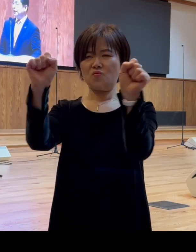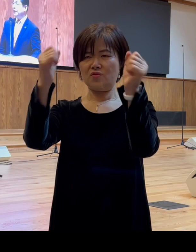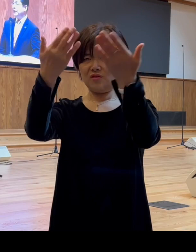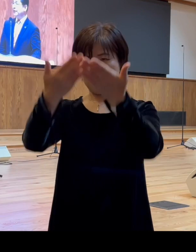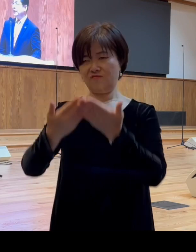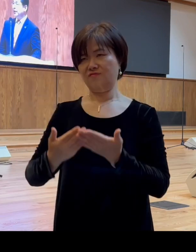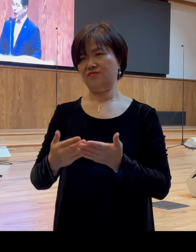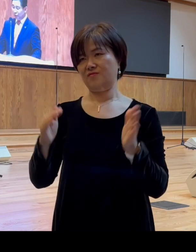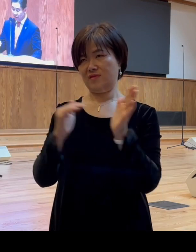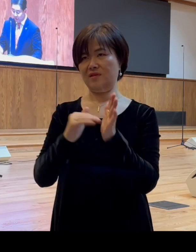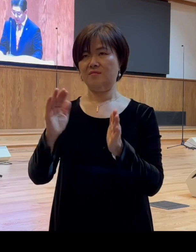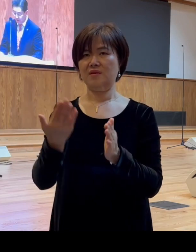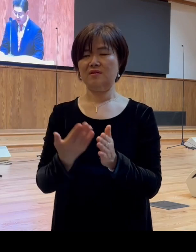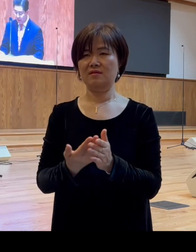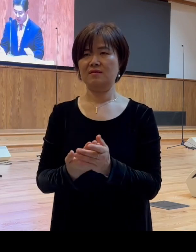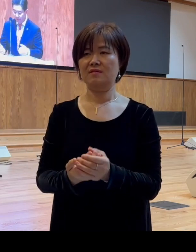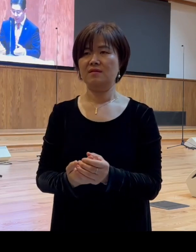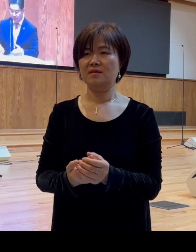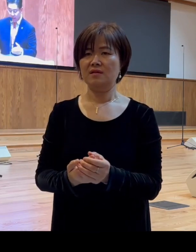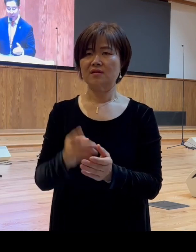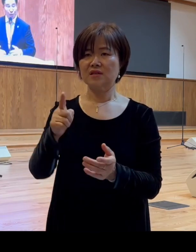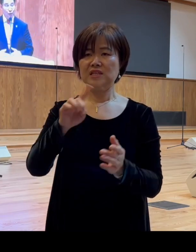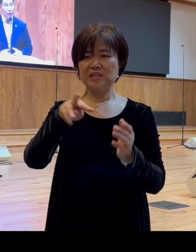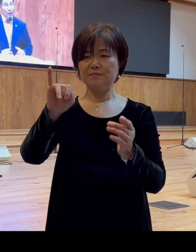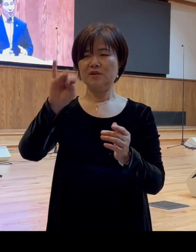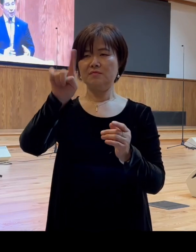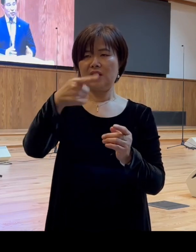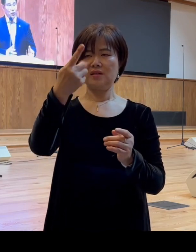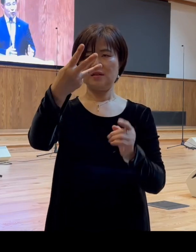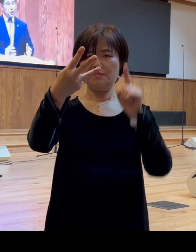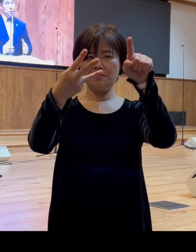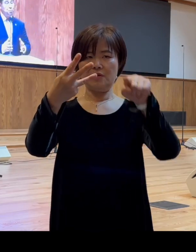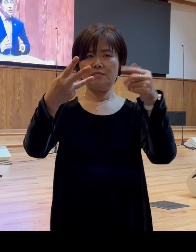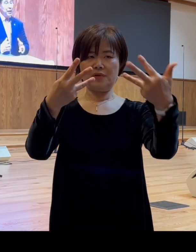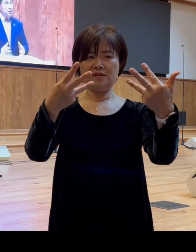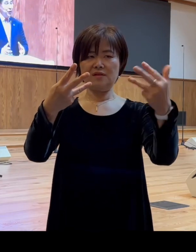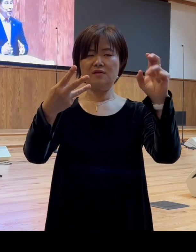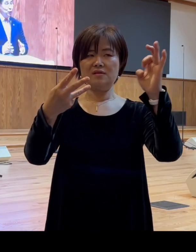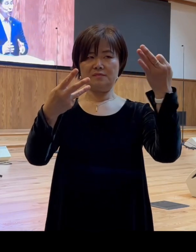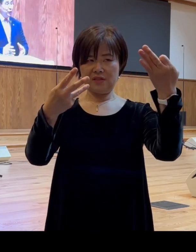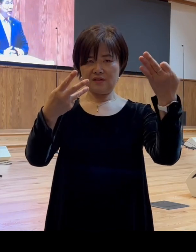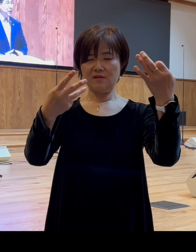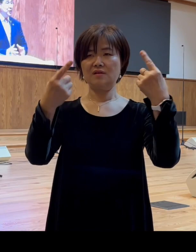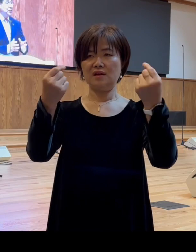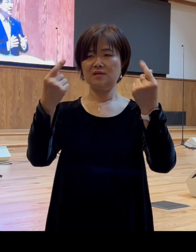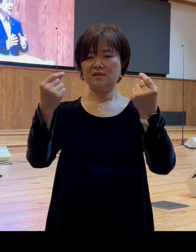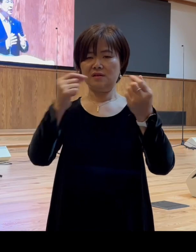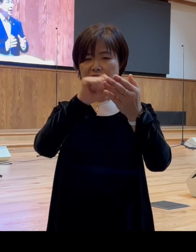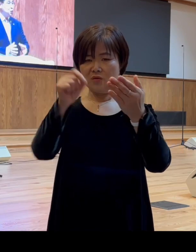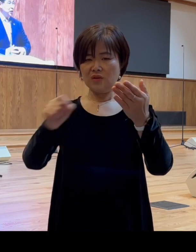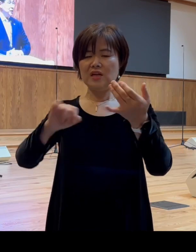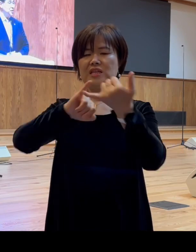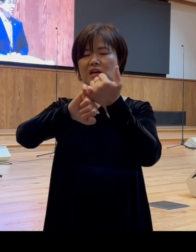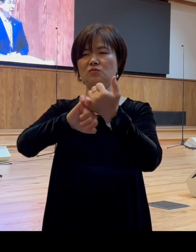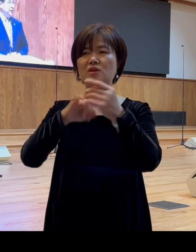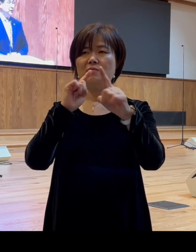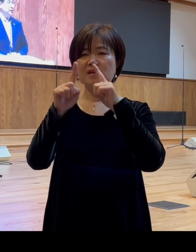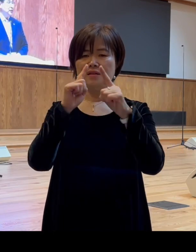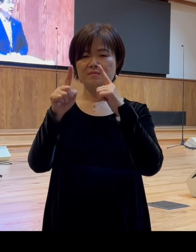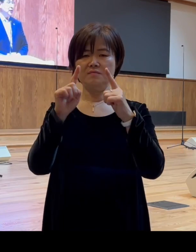그럼 그것이 10편 103편 8절과 14절에 기록되어 있는 약속의 말씀인데요 그럼 한번